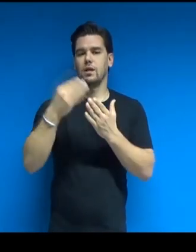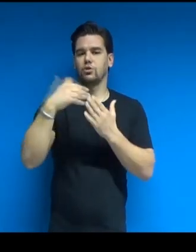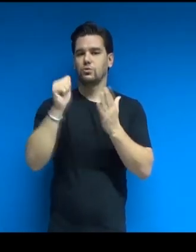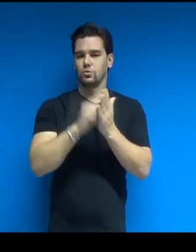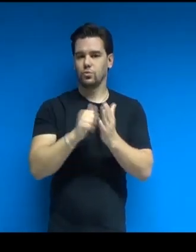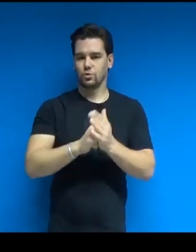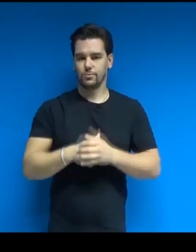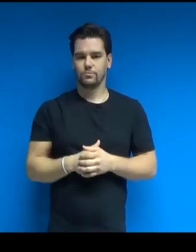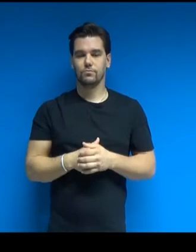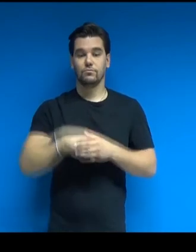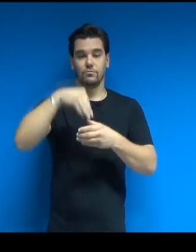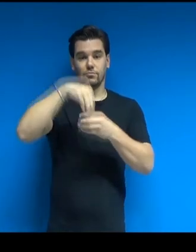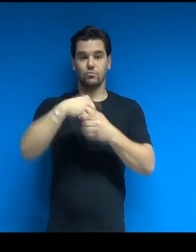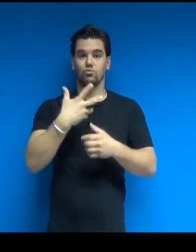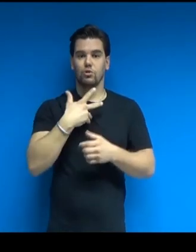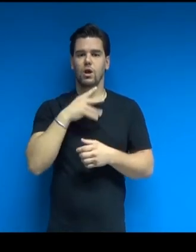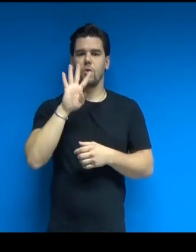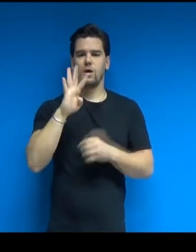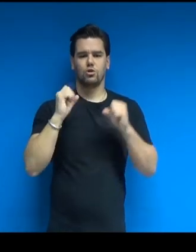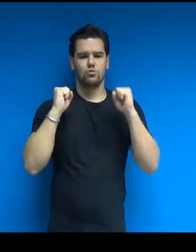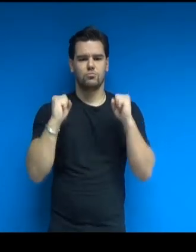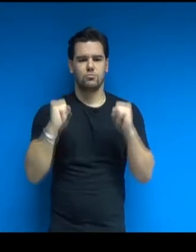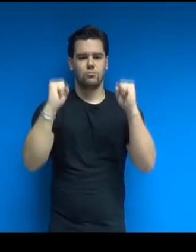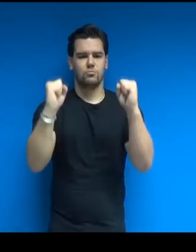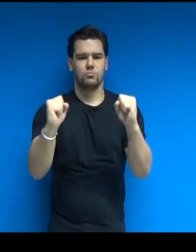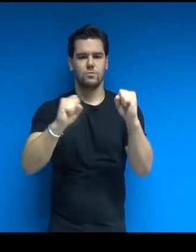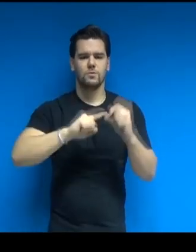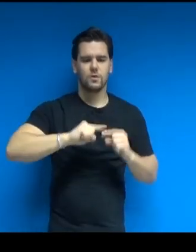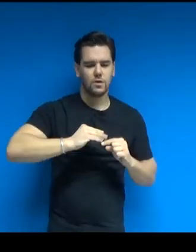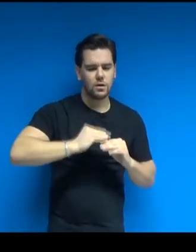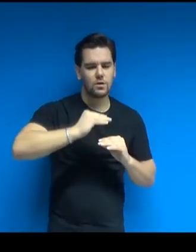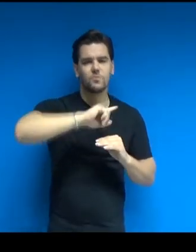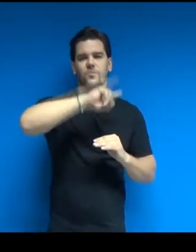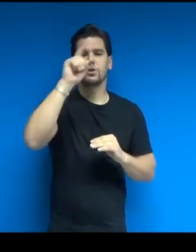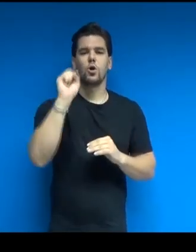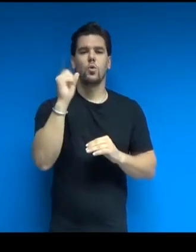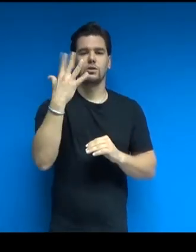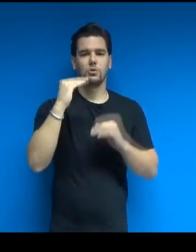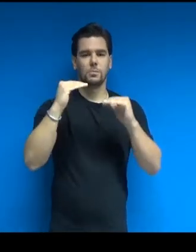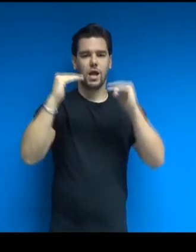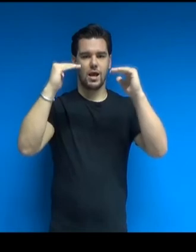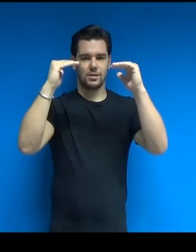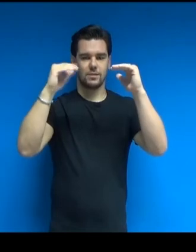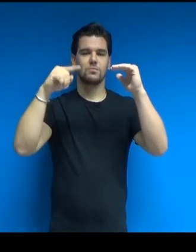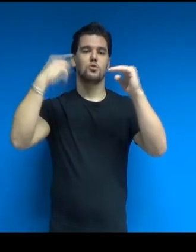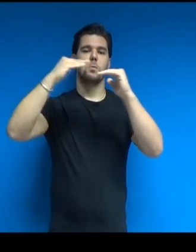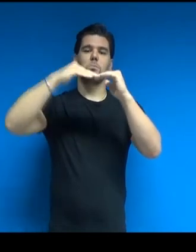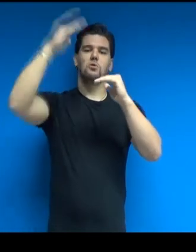verticalità. È uno dei primi progetti che sviluppa l'idea di un grattacielo in